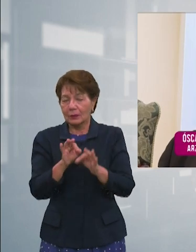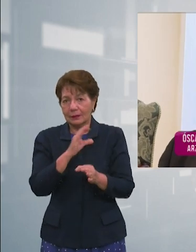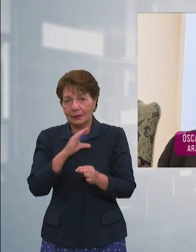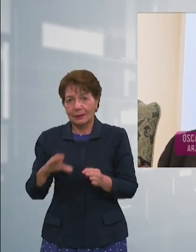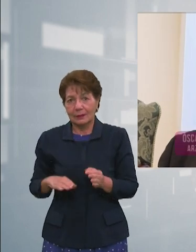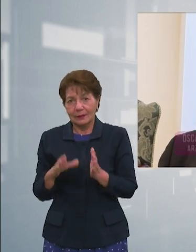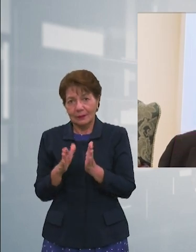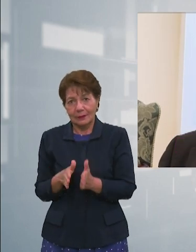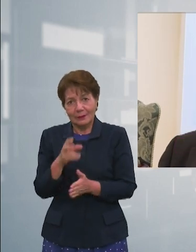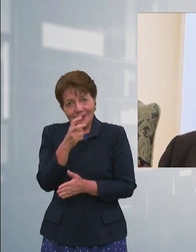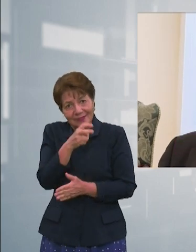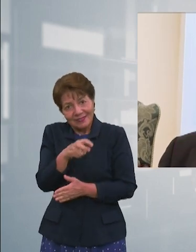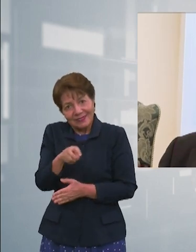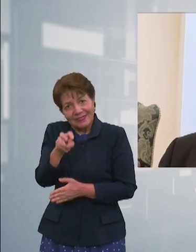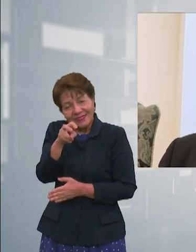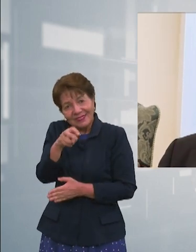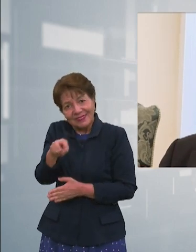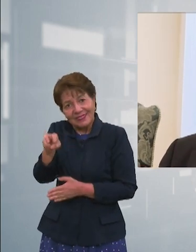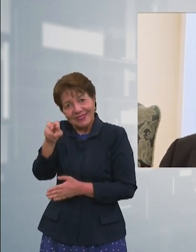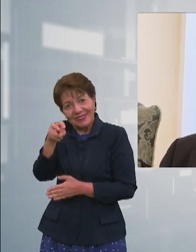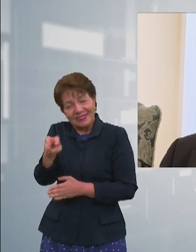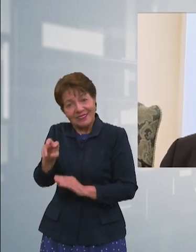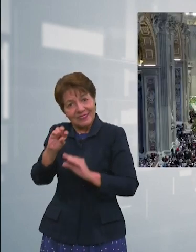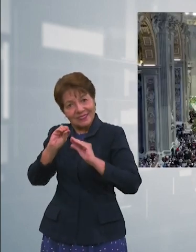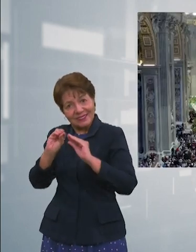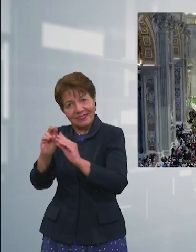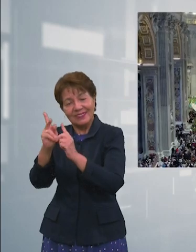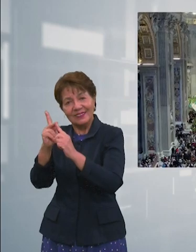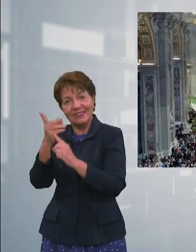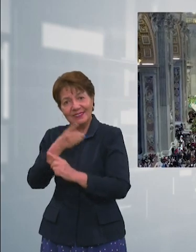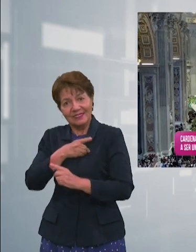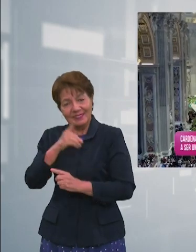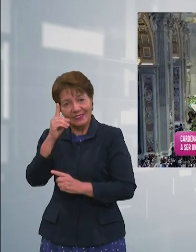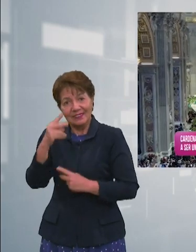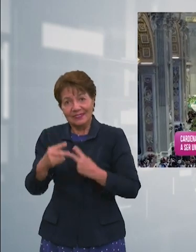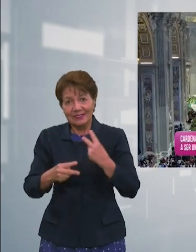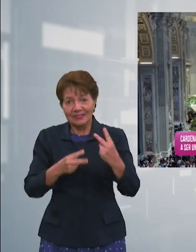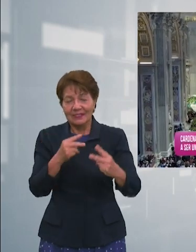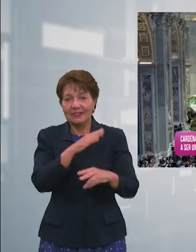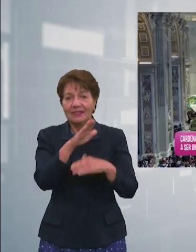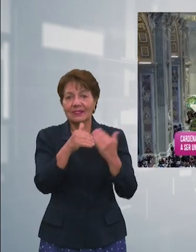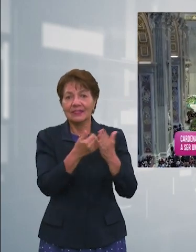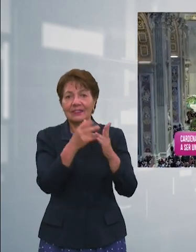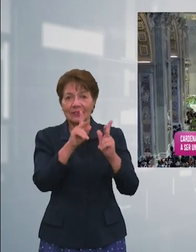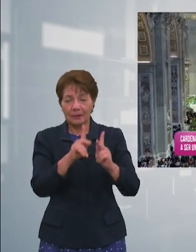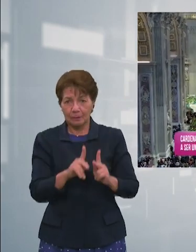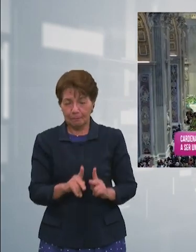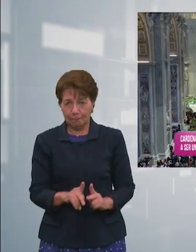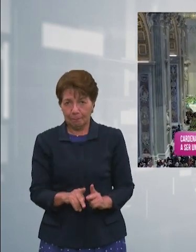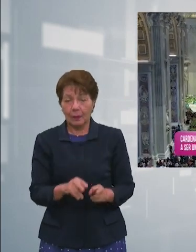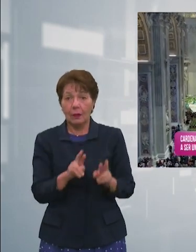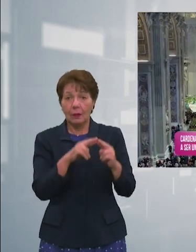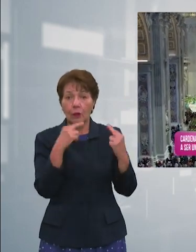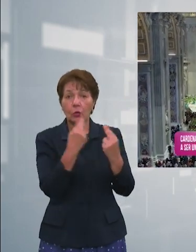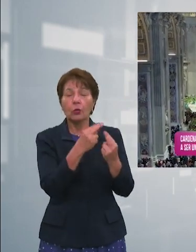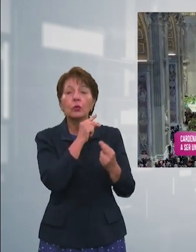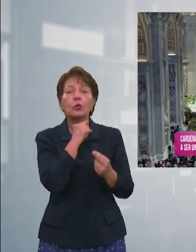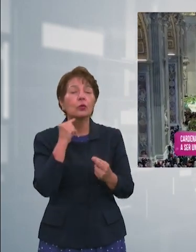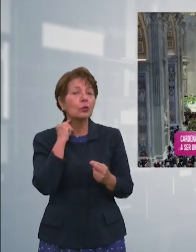sinodalidad es precisamente eso. La sinodalidad no termina con esta experiencia. Ahora toca replicarla en cada iglesia